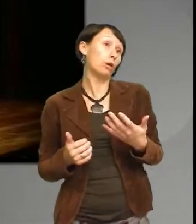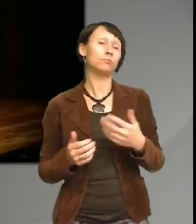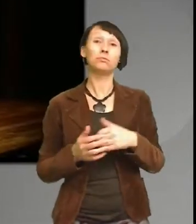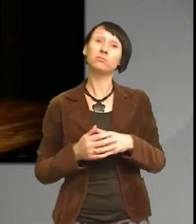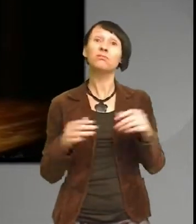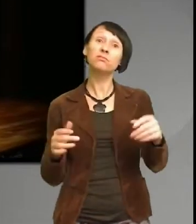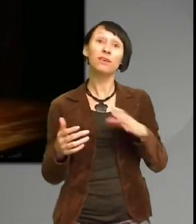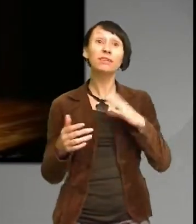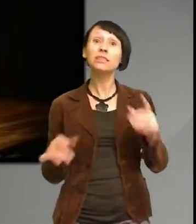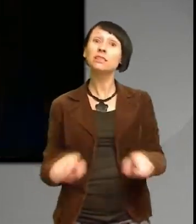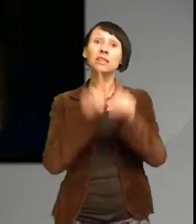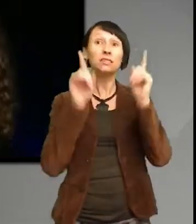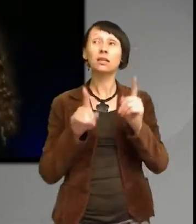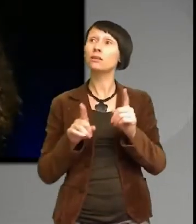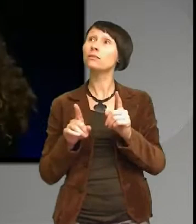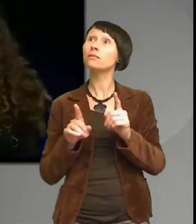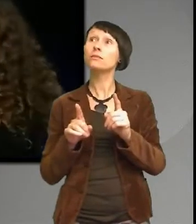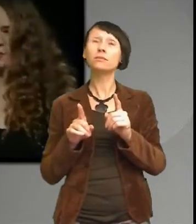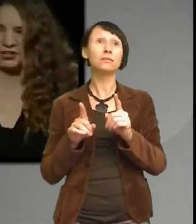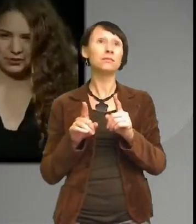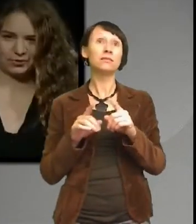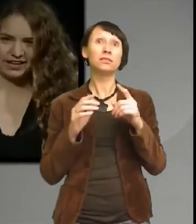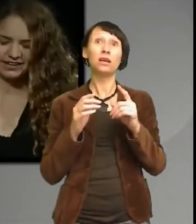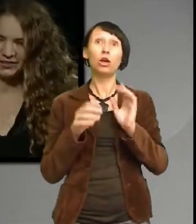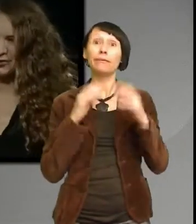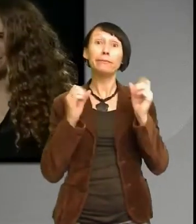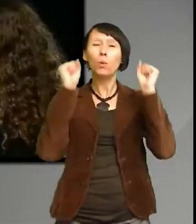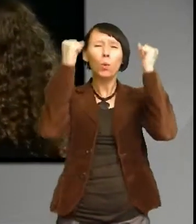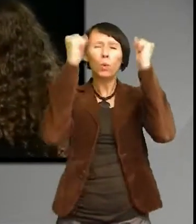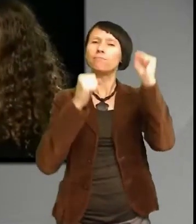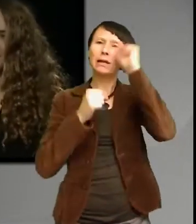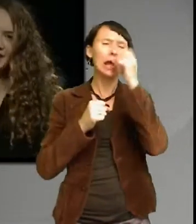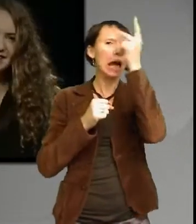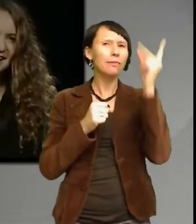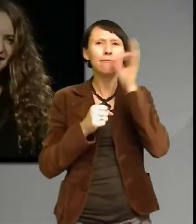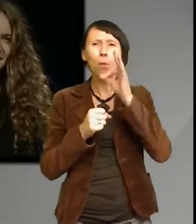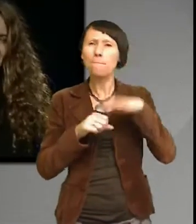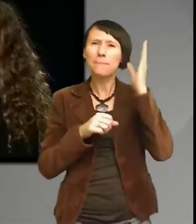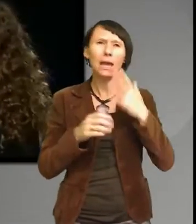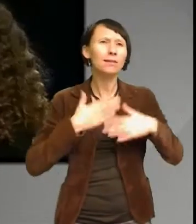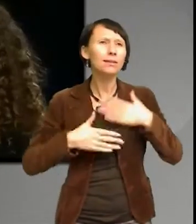oändligt många andra frågor som var bra mycket roligare och bra mycket mer angelägna än just kemikalier